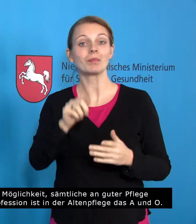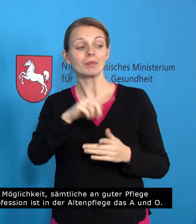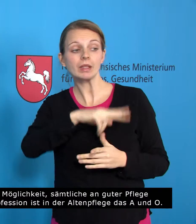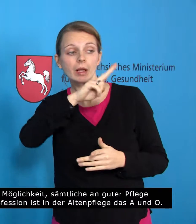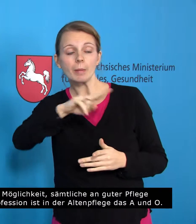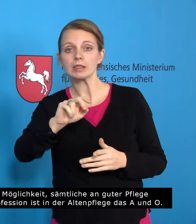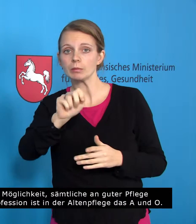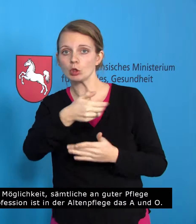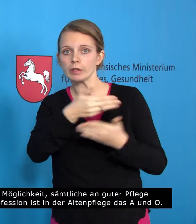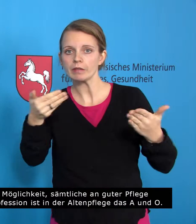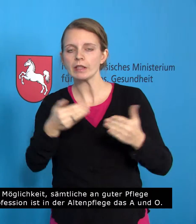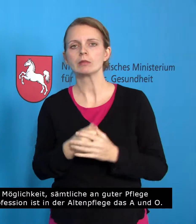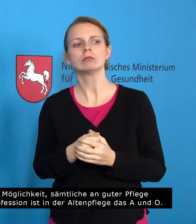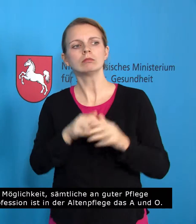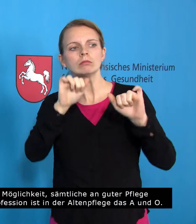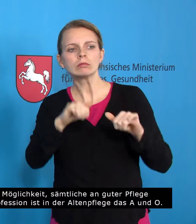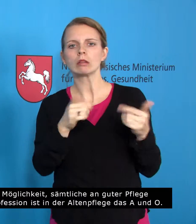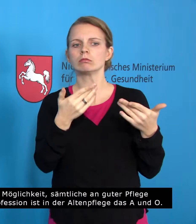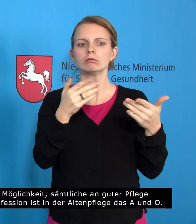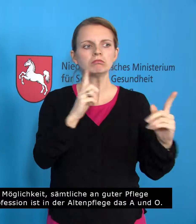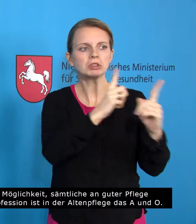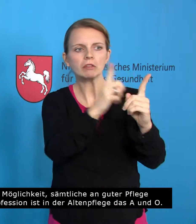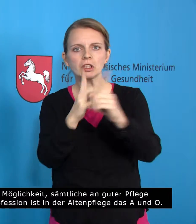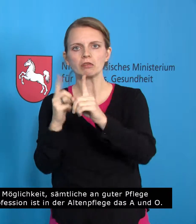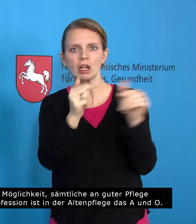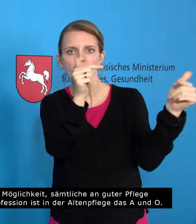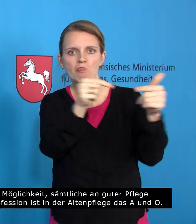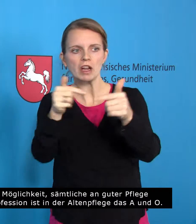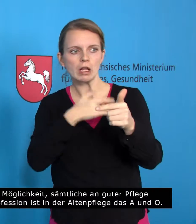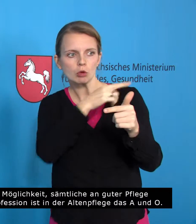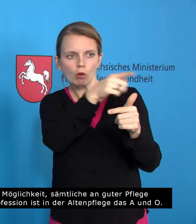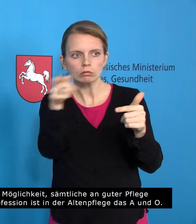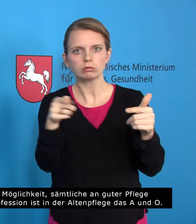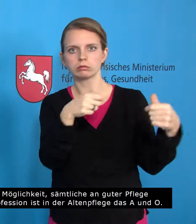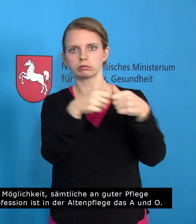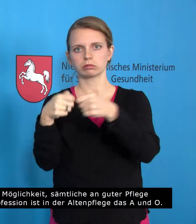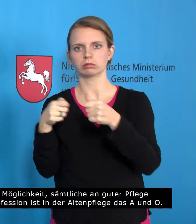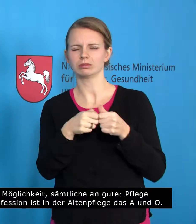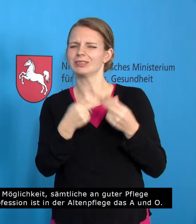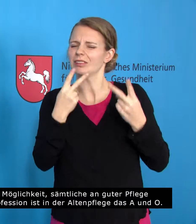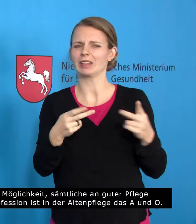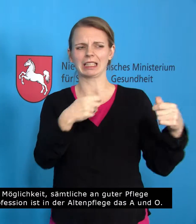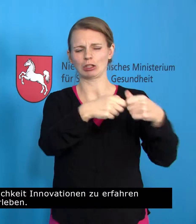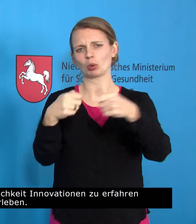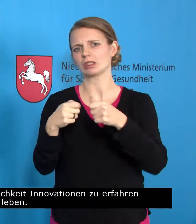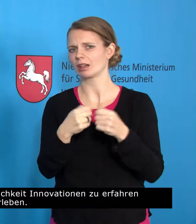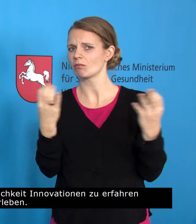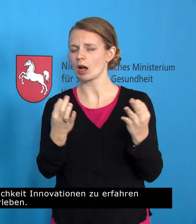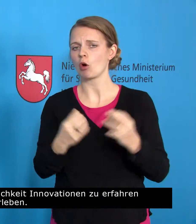die Möglichkeit, sämtliche an guter Pflege Beteiligten zu treffen. Die Vernetzung der Profession ist in der Altenpflege das A und O. Zudem bietet diese